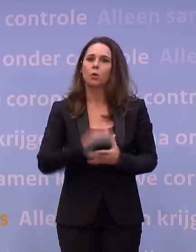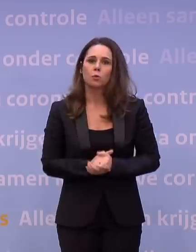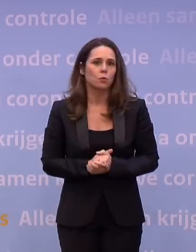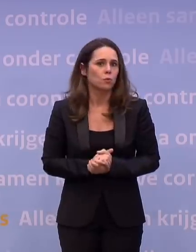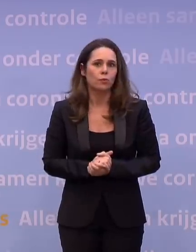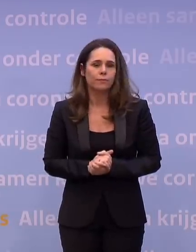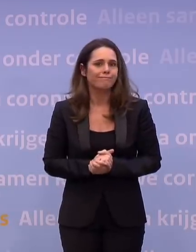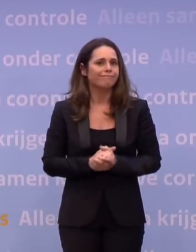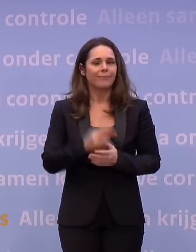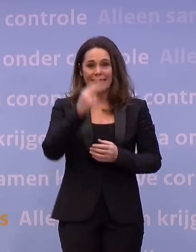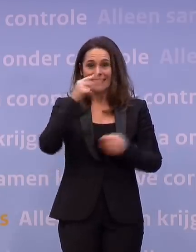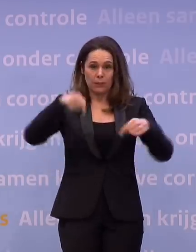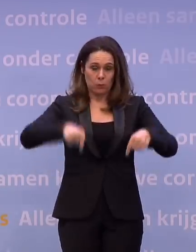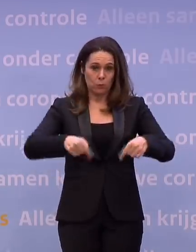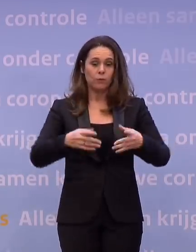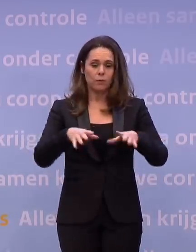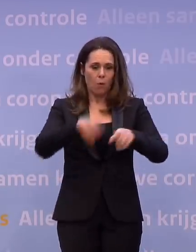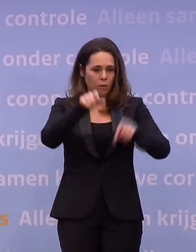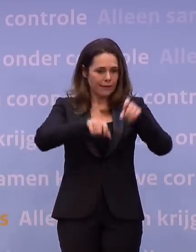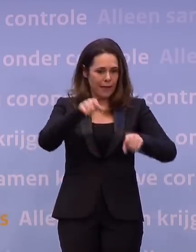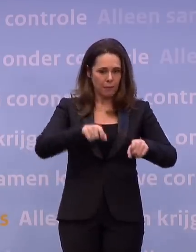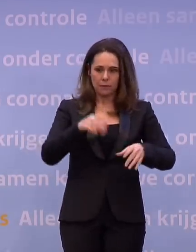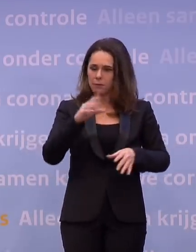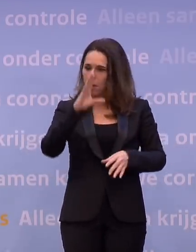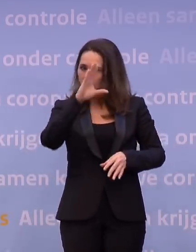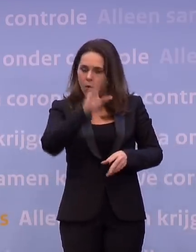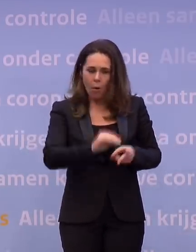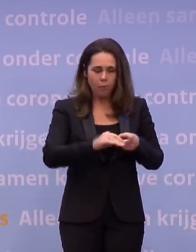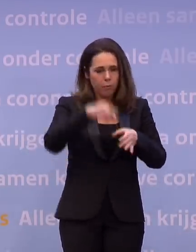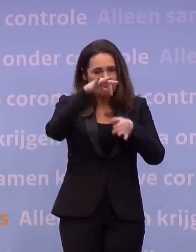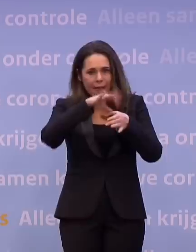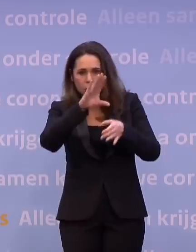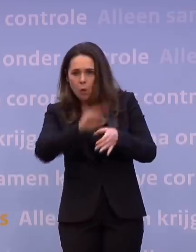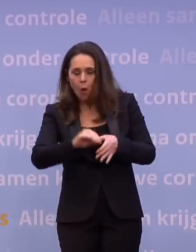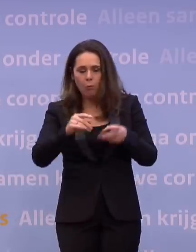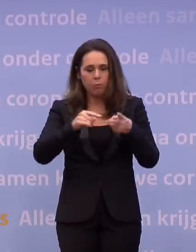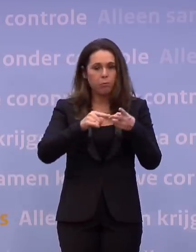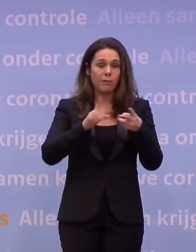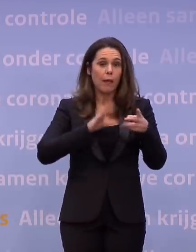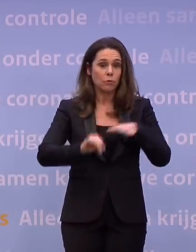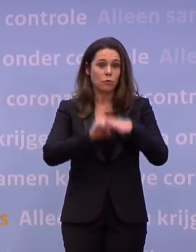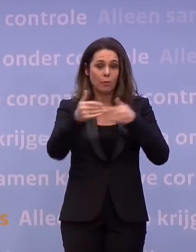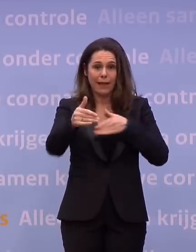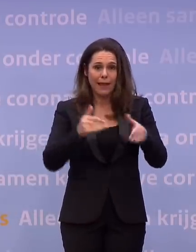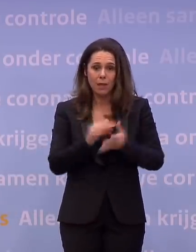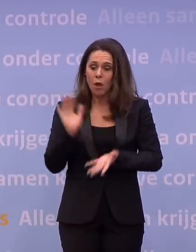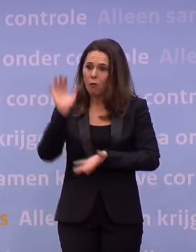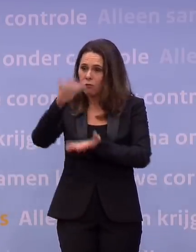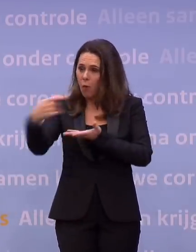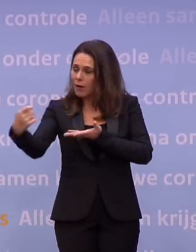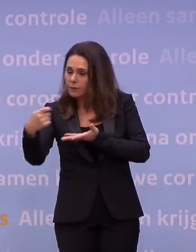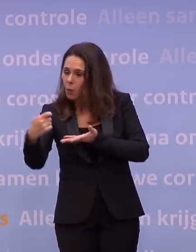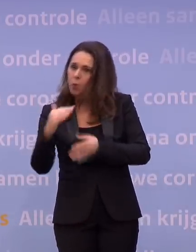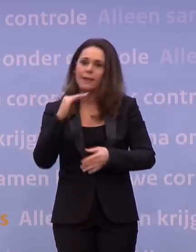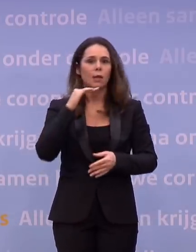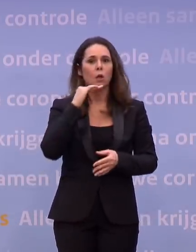Want je ziet echt dat ondernemers nu door hun buffers heen raken, ondanks al die steunpakketten, dat de voorraadsvergoeding tot problemen niet genoeg